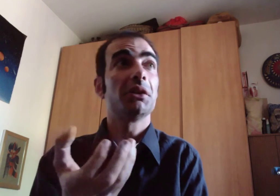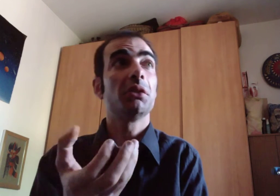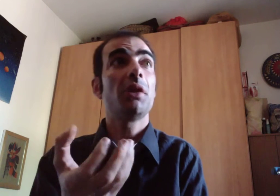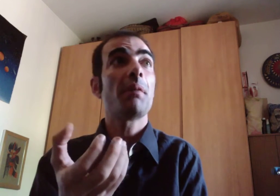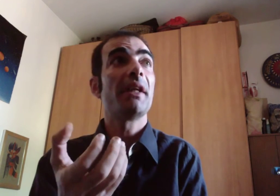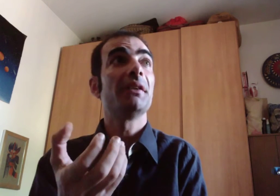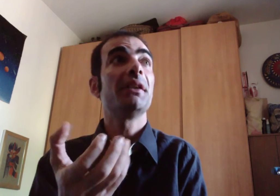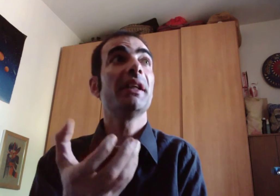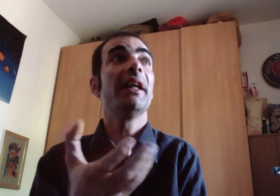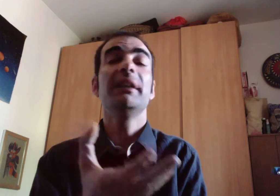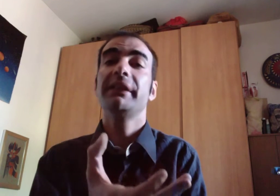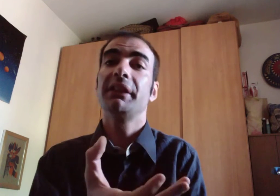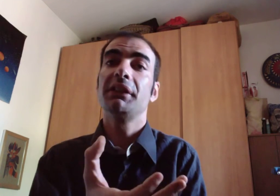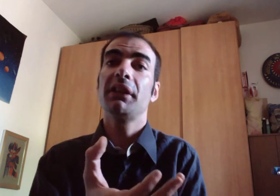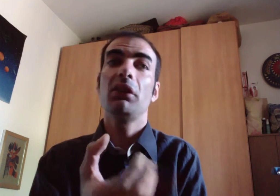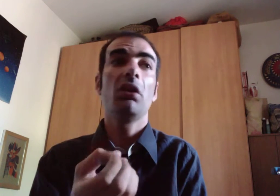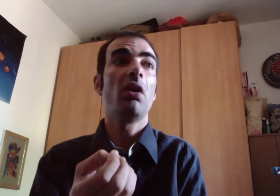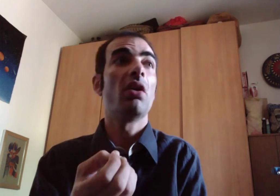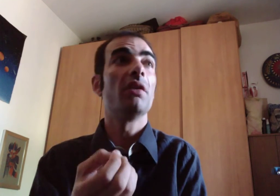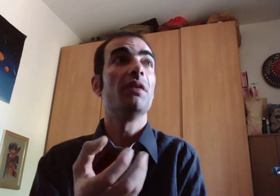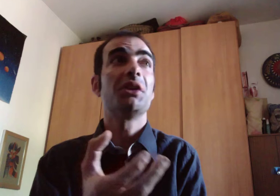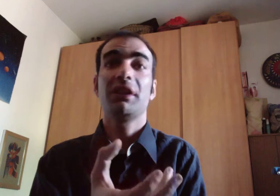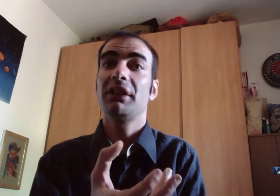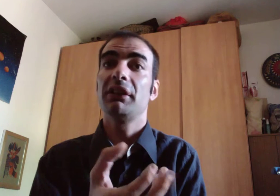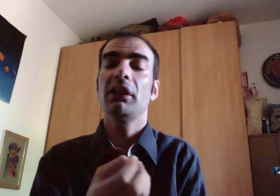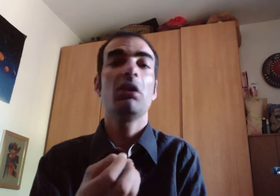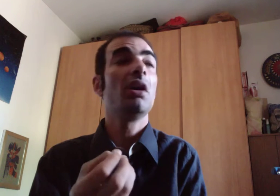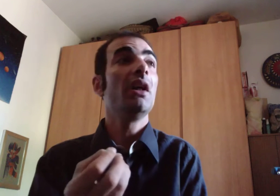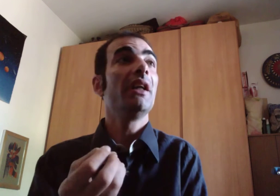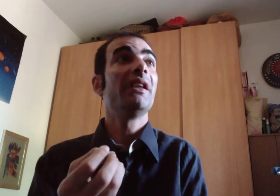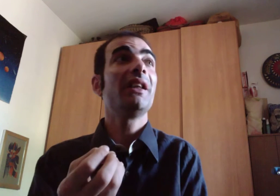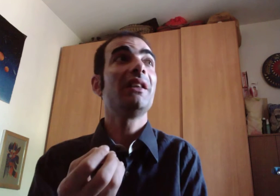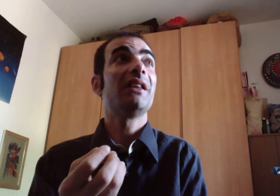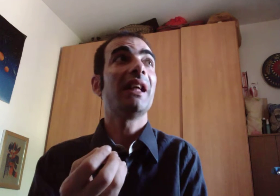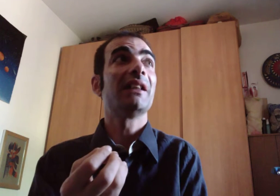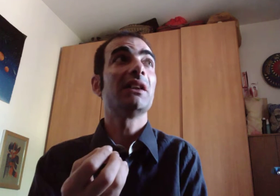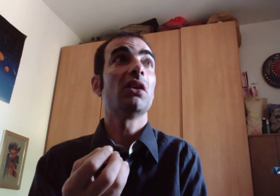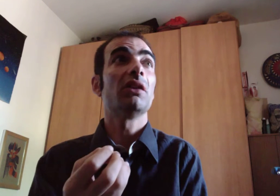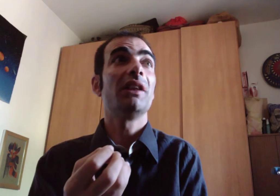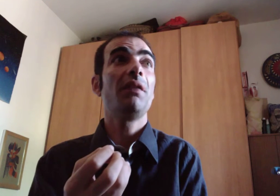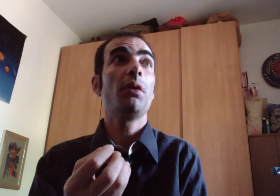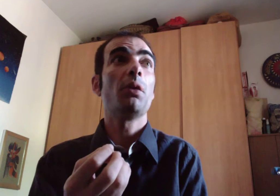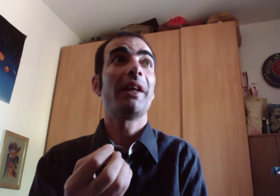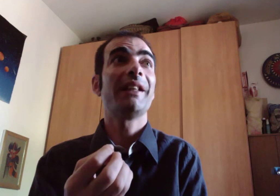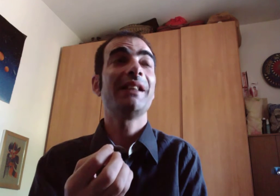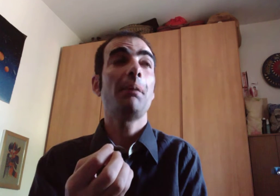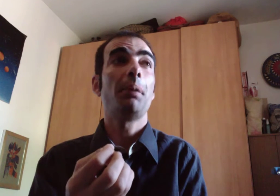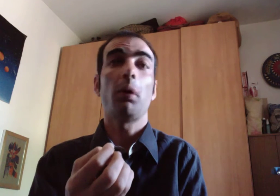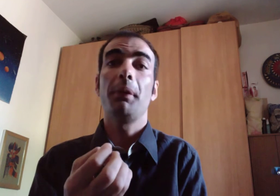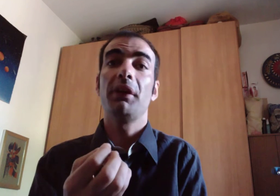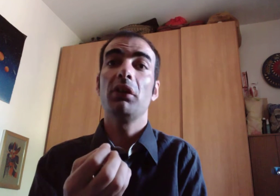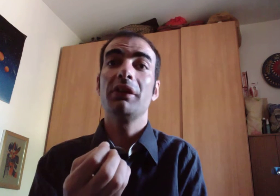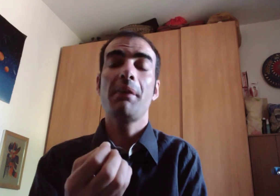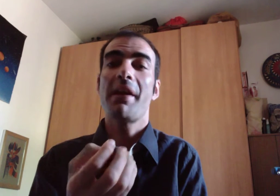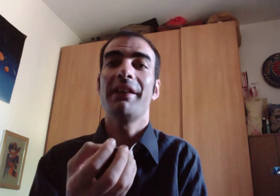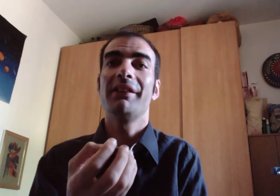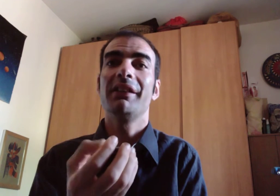sicuramente che il sindaco o il vice sindaco in realtà sono delle figure che si appropriano dei meriti